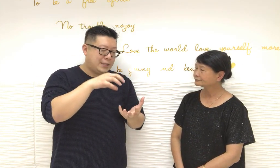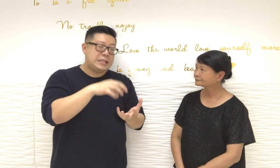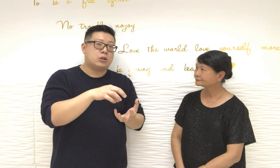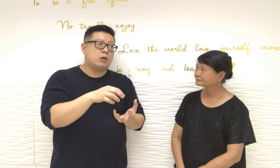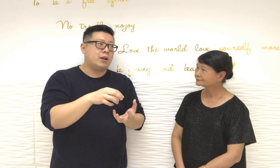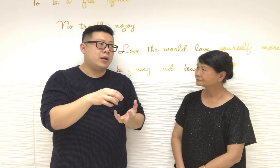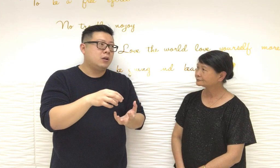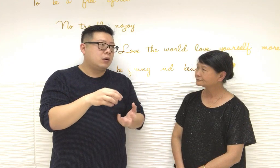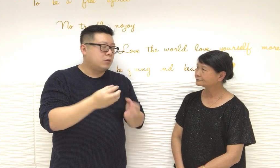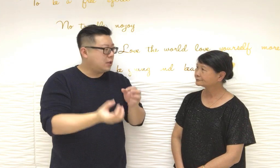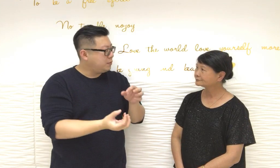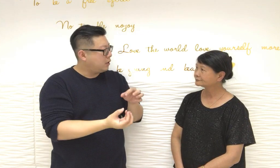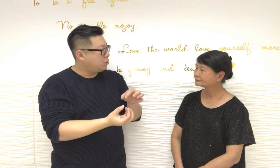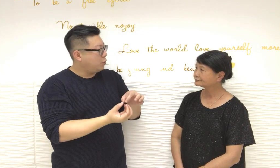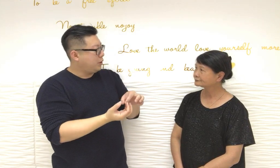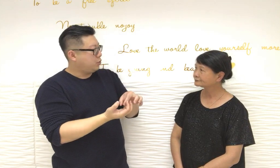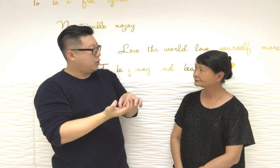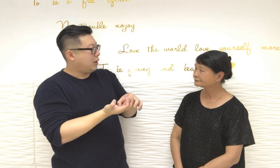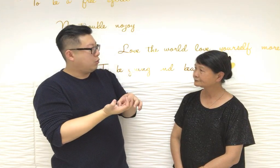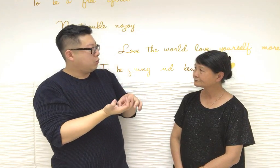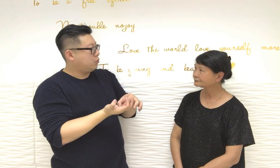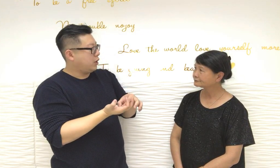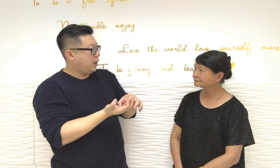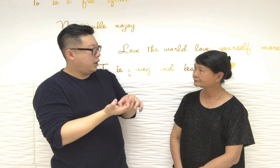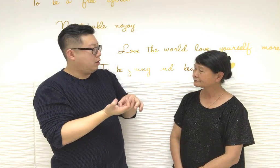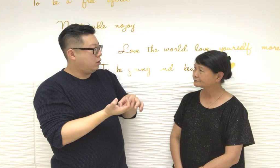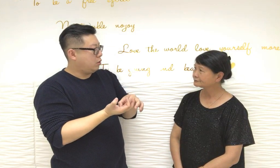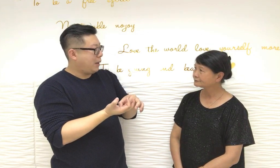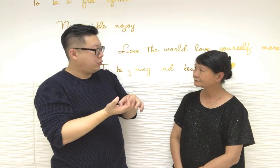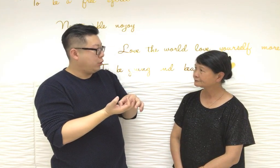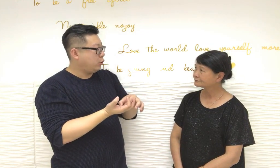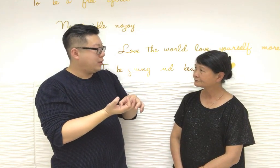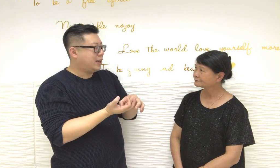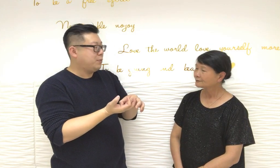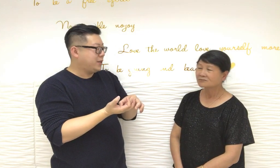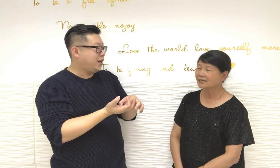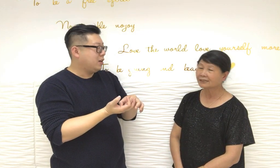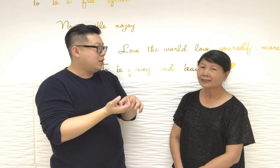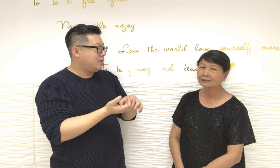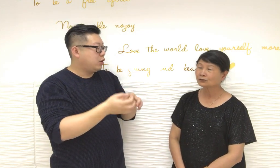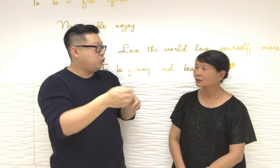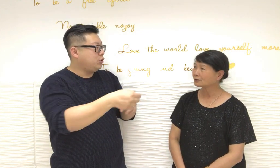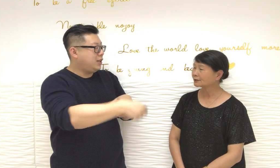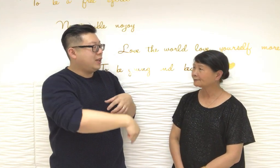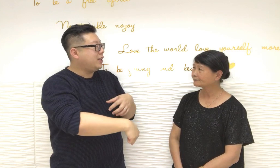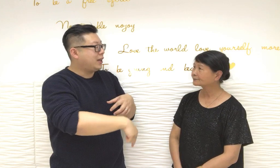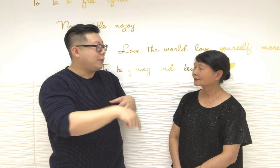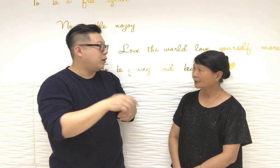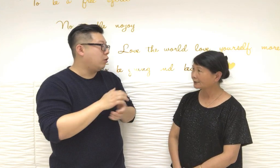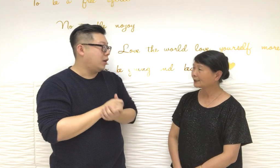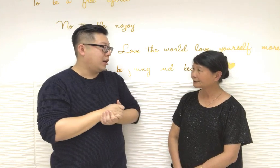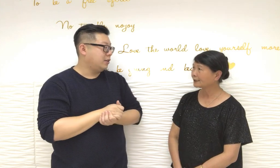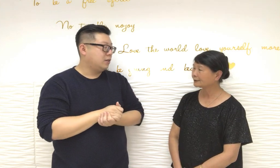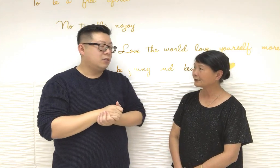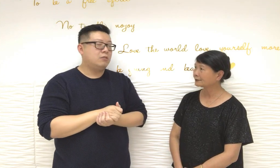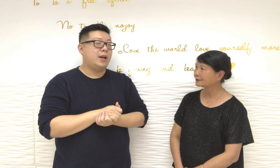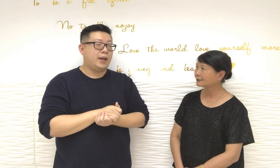在廁所的它需要不需要還有放水在那裡即是不用不需要的即是寓意已經是吸入外是的OK